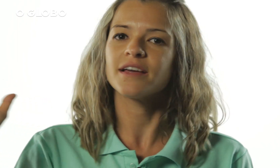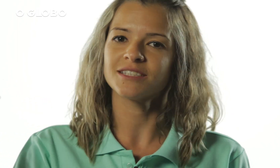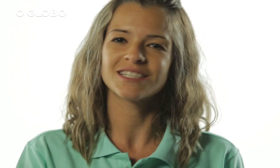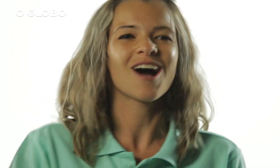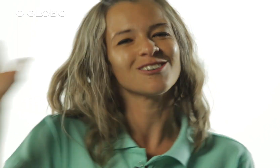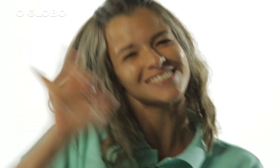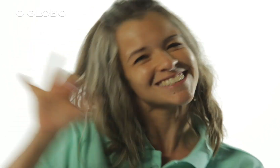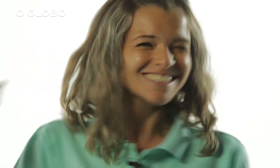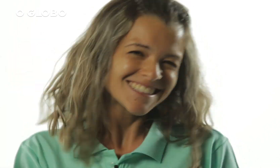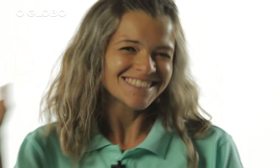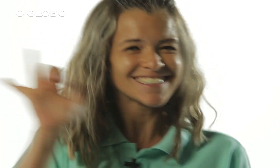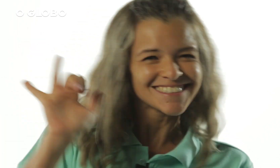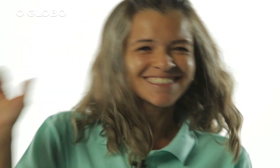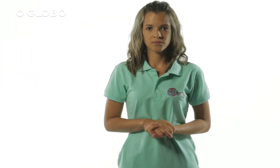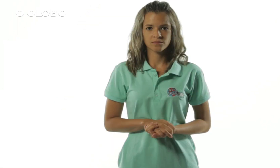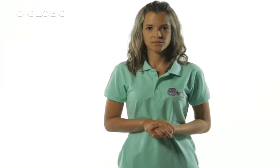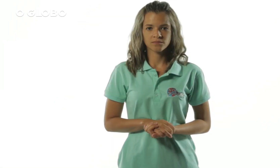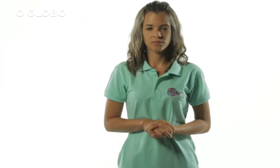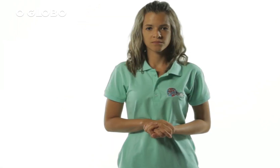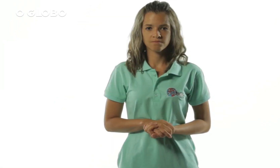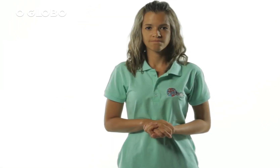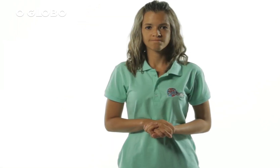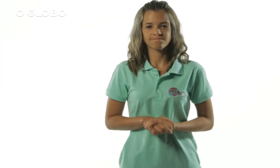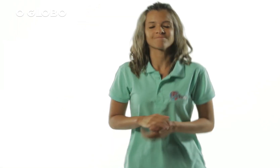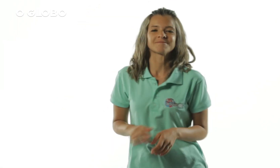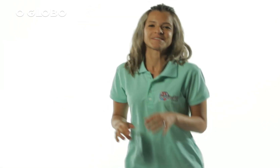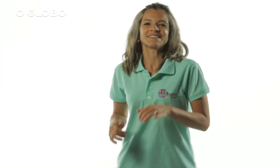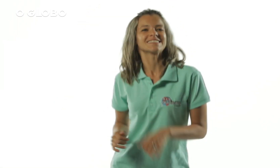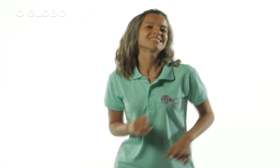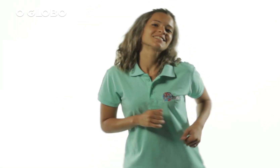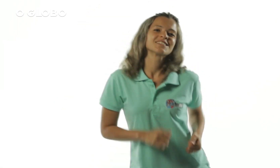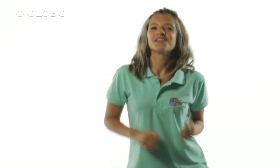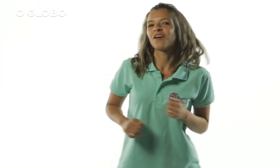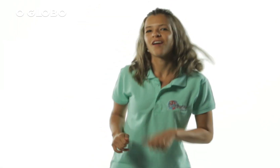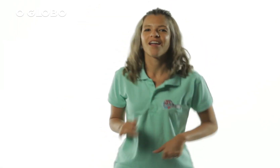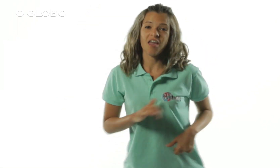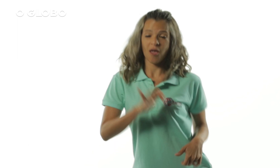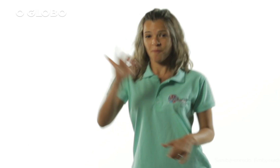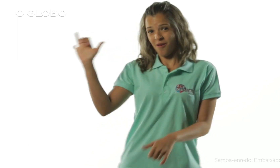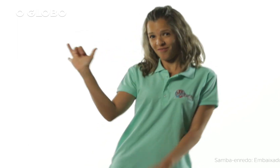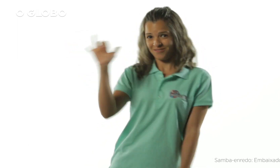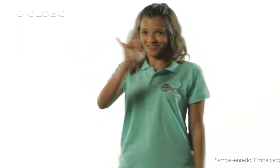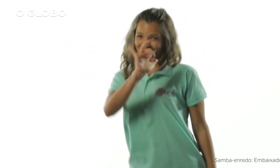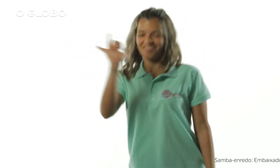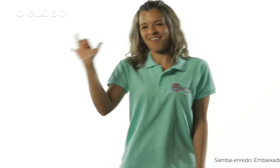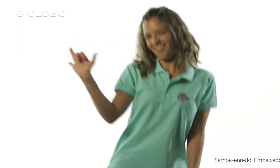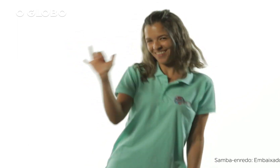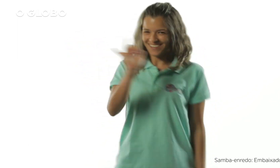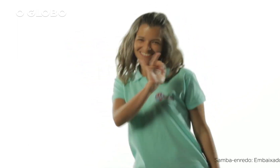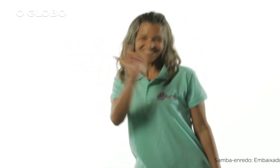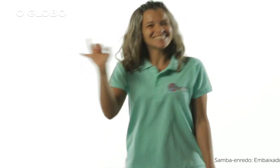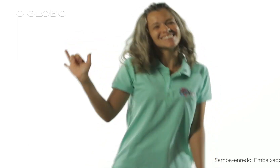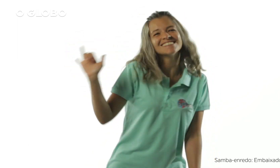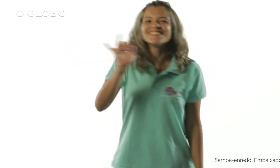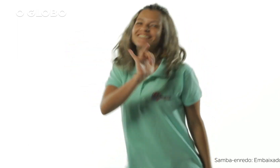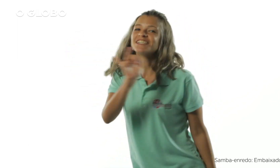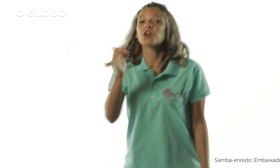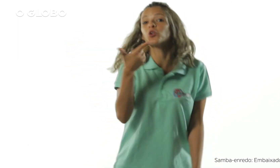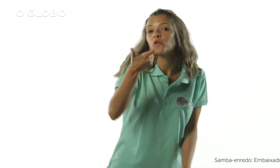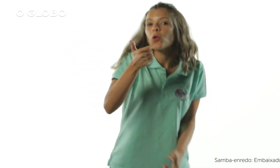esse sinal. MÚSICA Alô, Embaixadores da Alegria! São 12 anos de pura